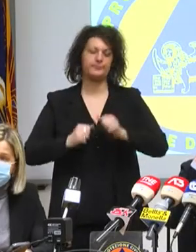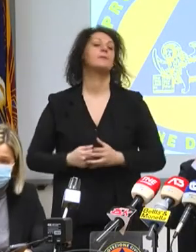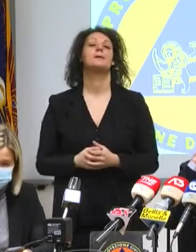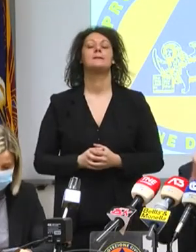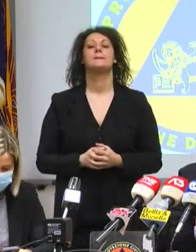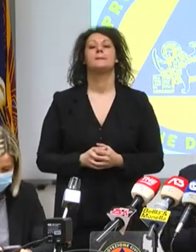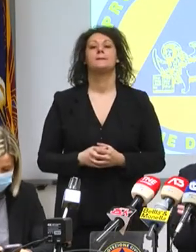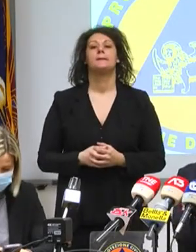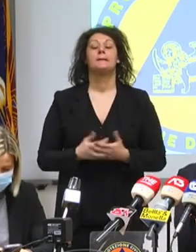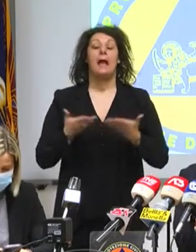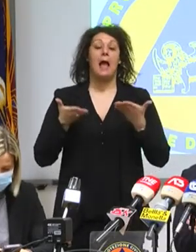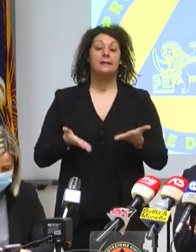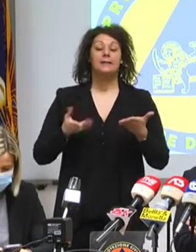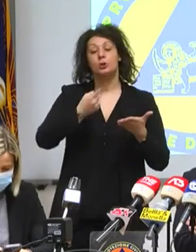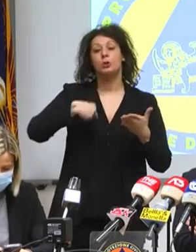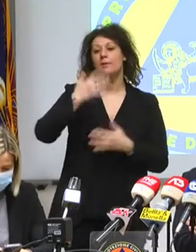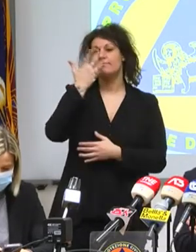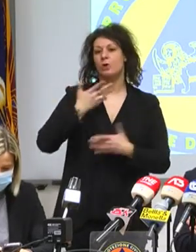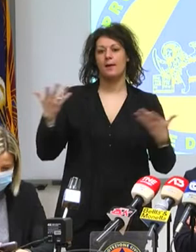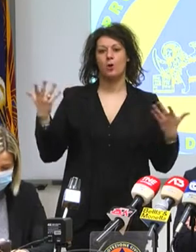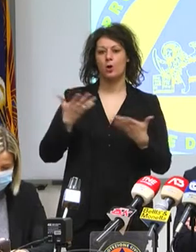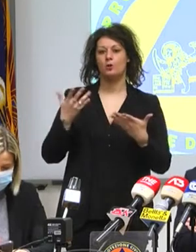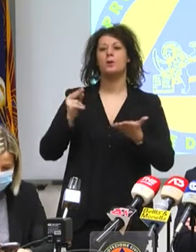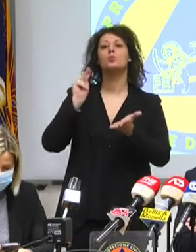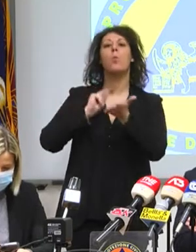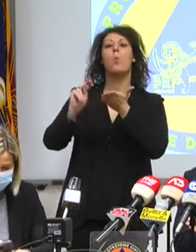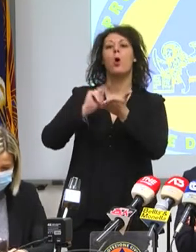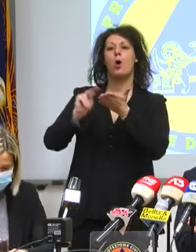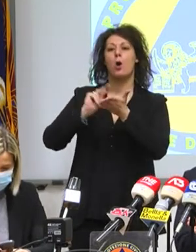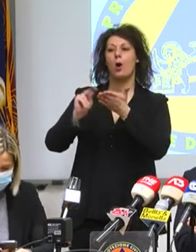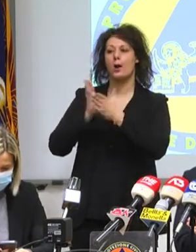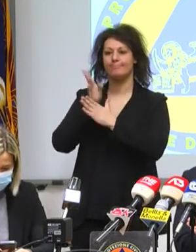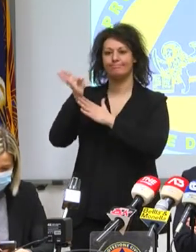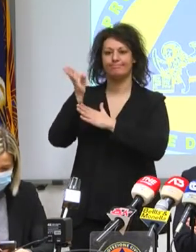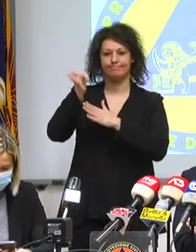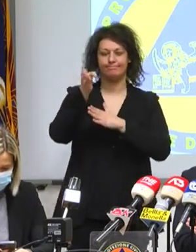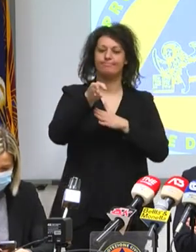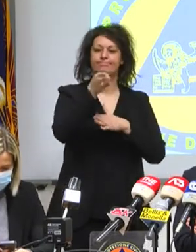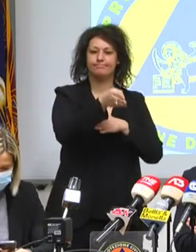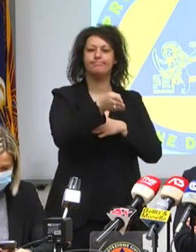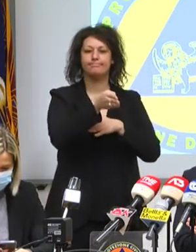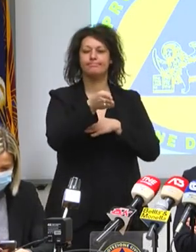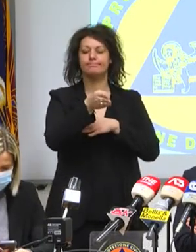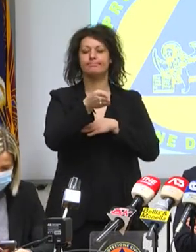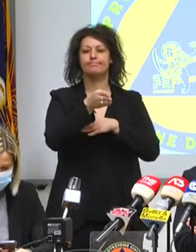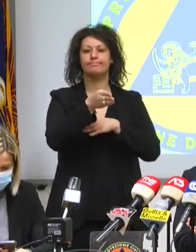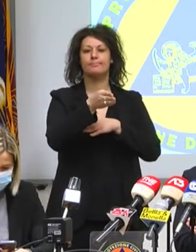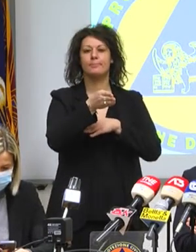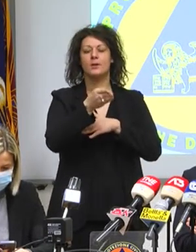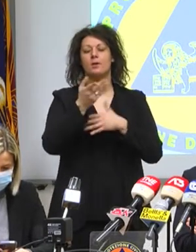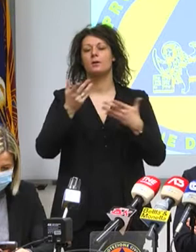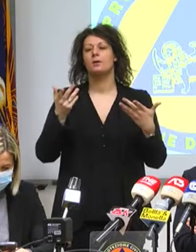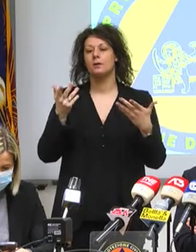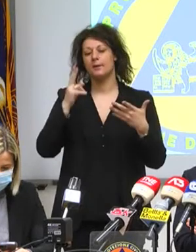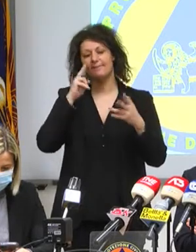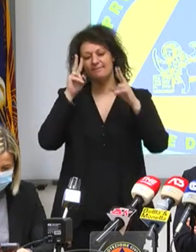entrare nelle scuole come abbiamo da progetto, fatto in tempi non sospetti, per fare dei prezzi scolastici a tappeto in